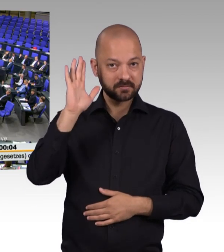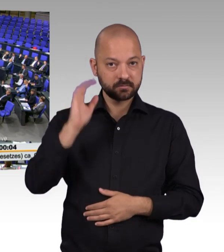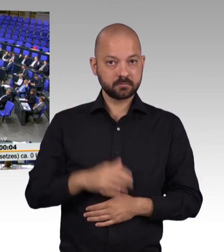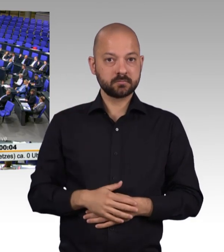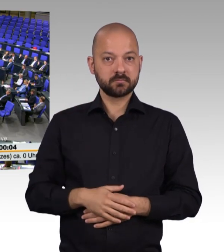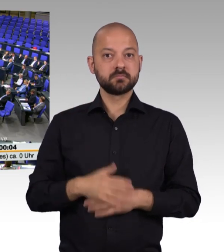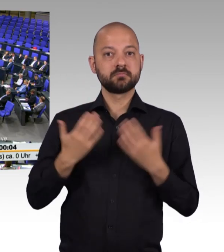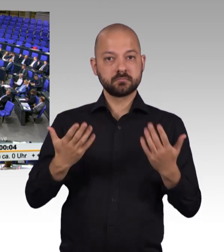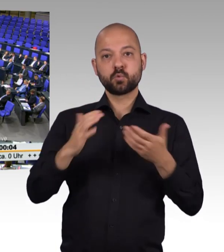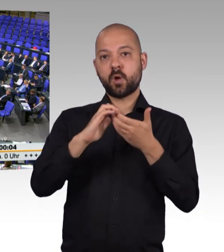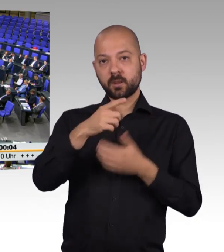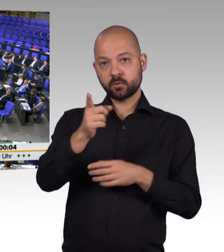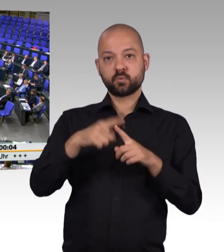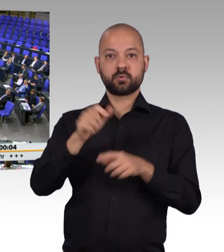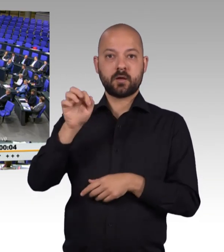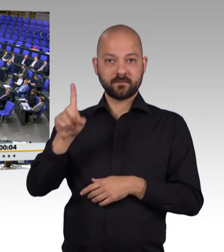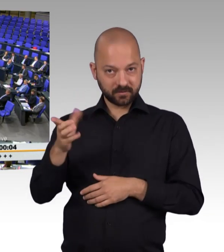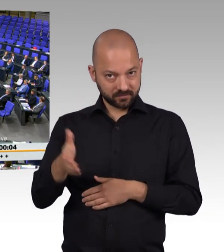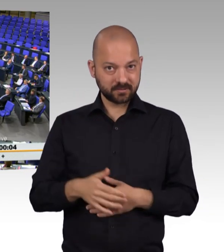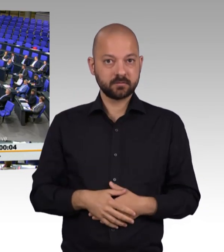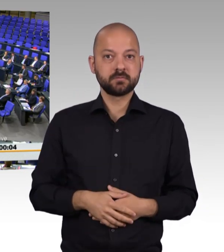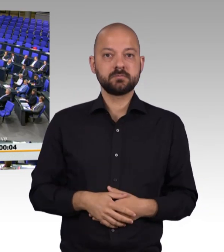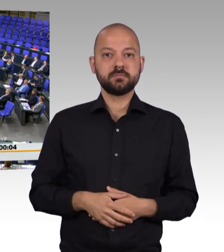die AfD. Gegenprobe. Wer ist dagegen?